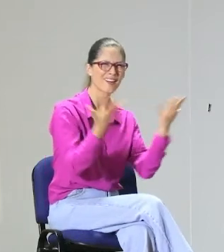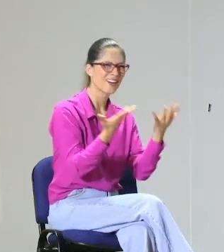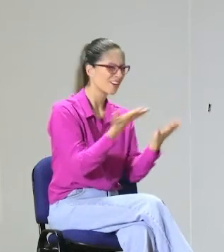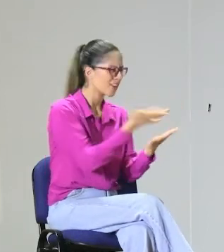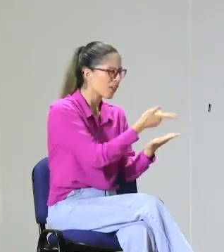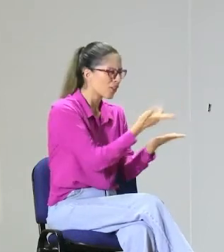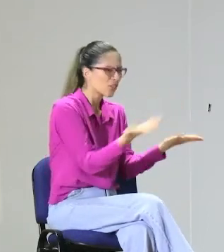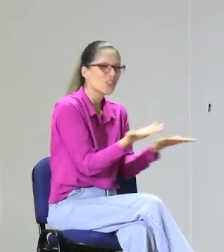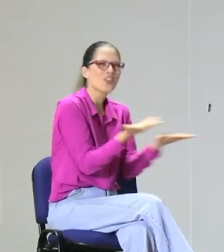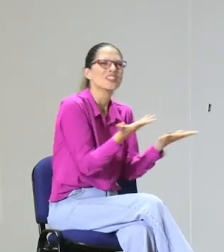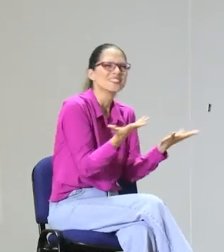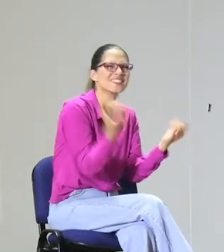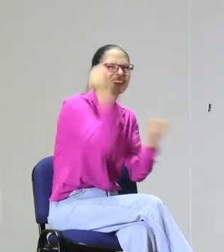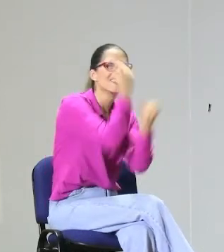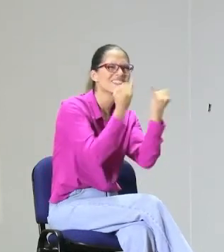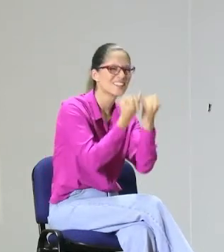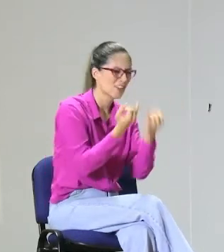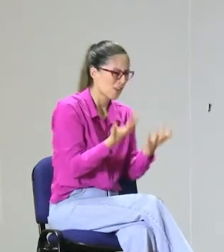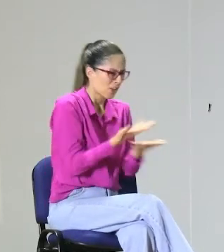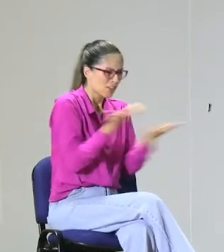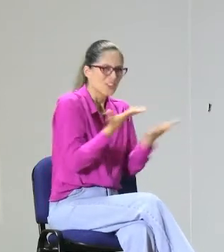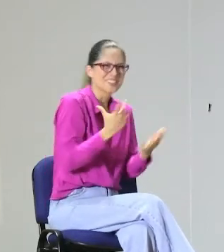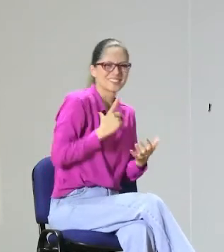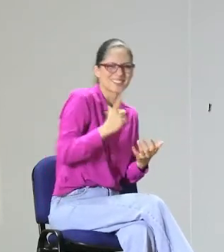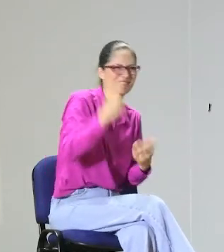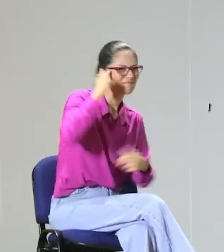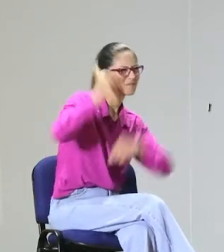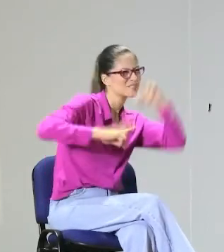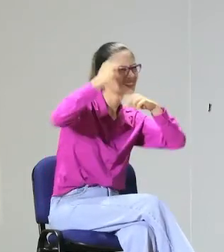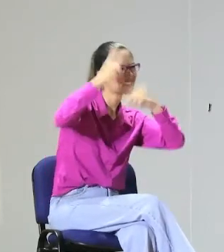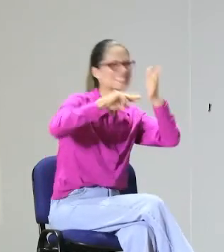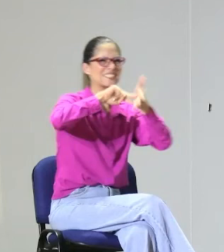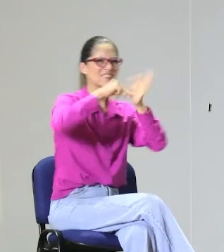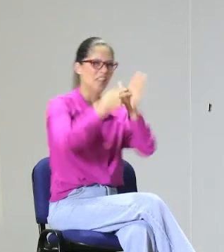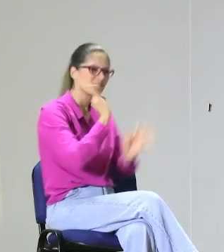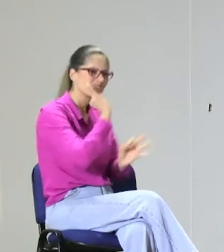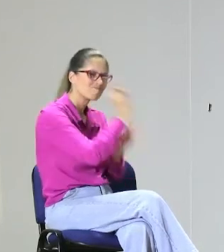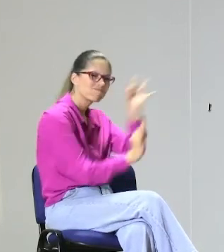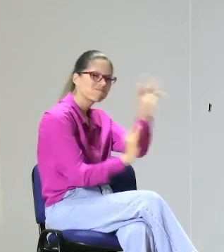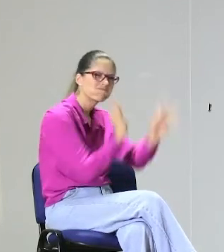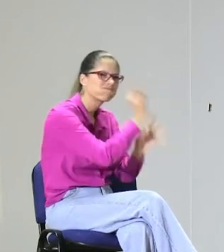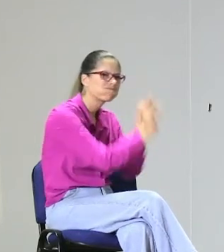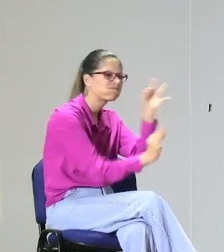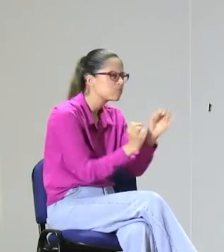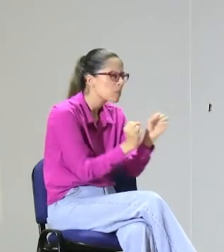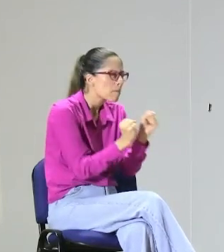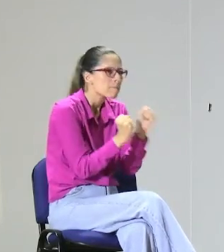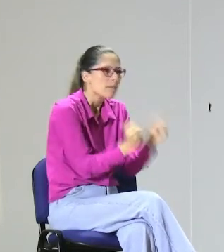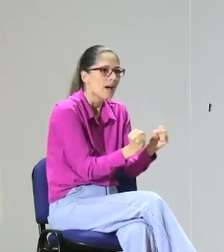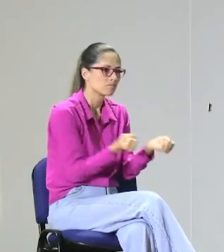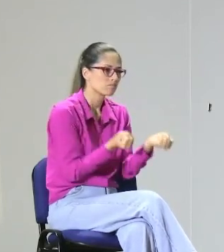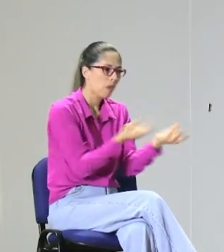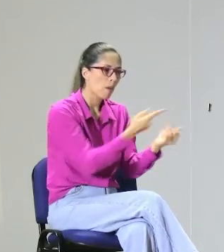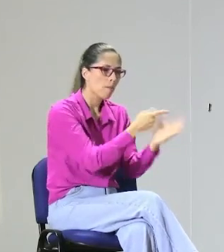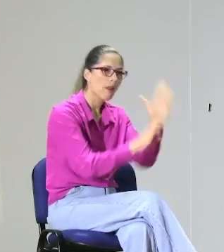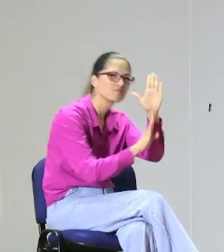belleza, y aprovechan de espacios a escondidas para usar de estos estudiantes. ¿Dónde está